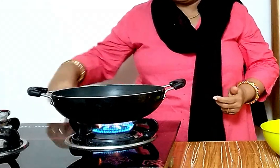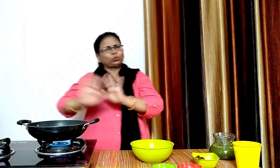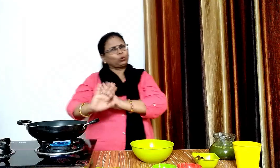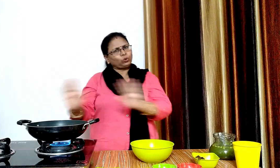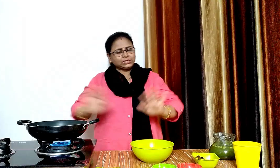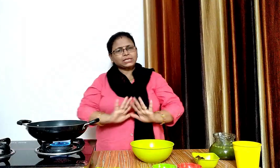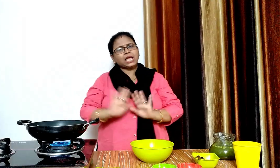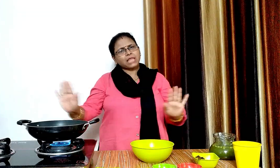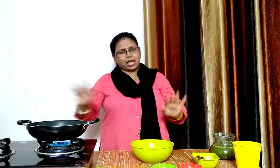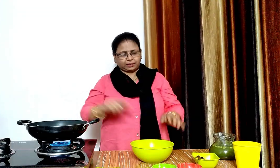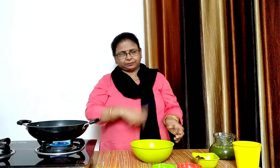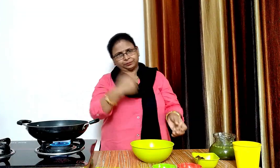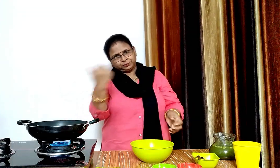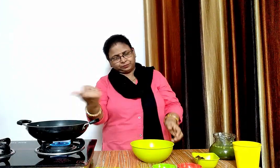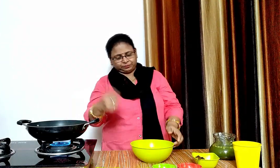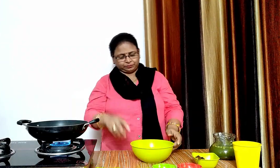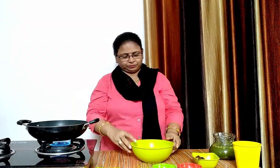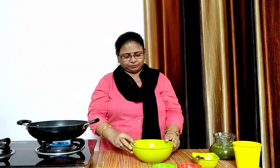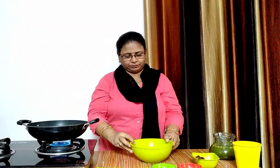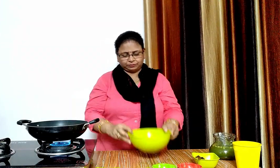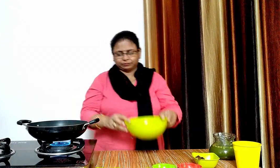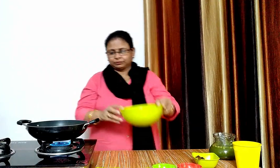और इमली के पानी को कड़ाई में डाल लेंगे